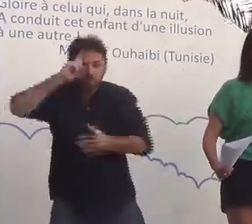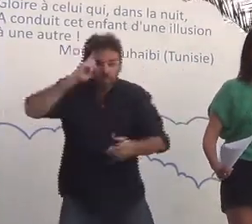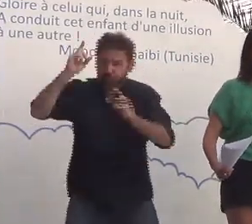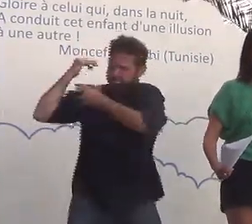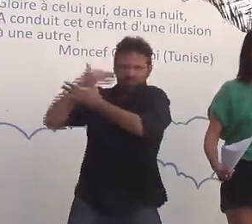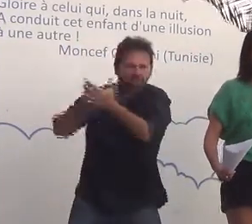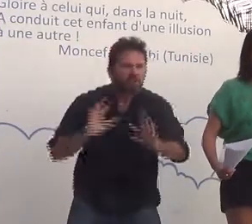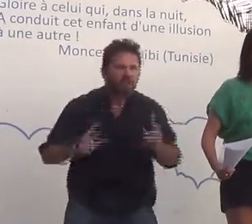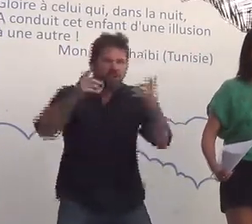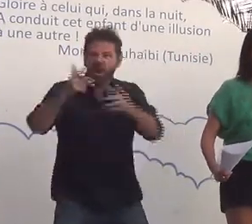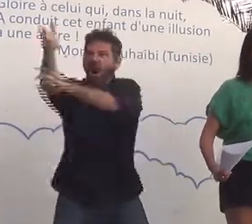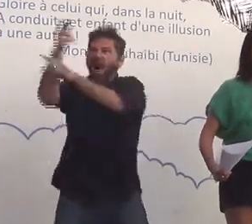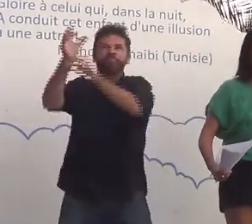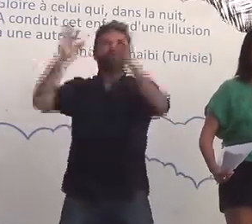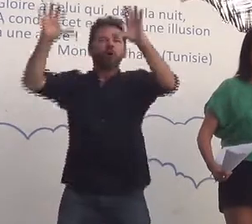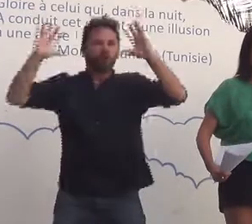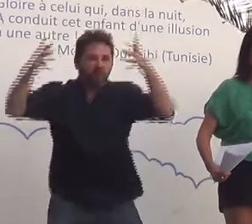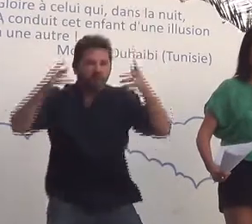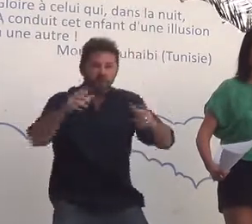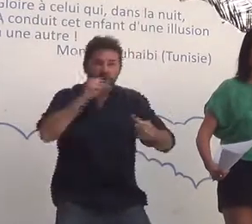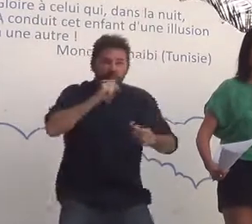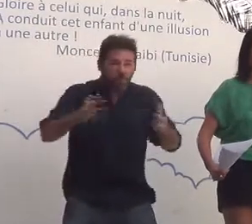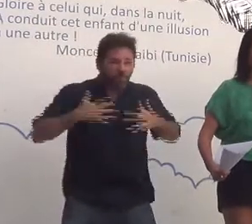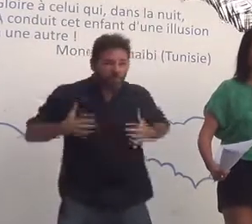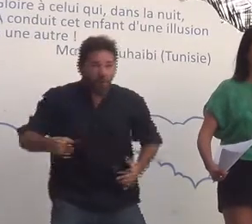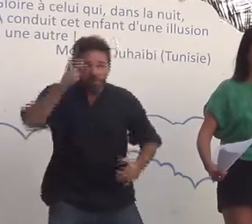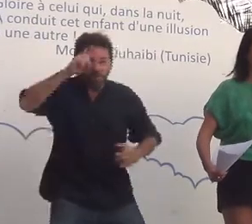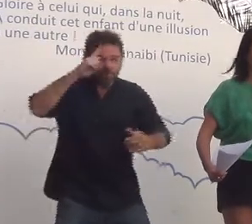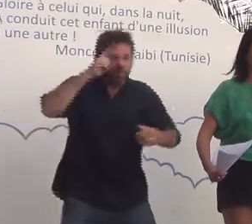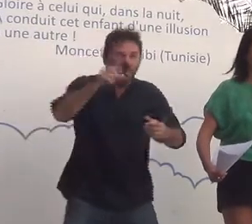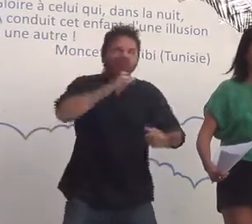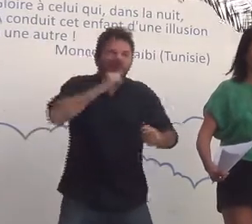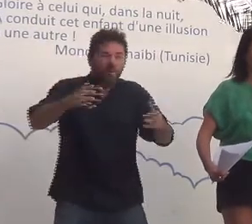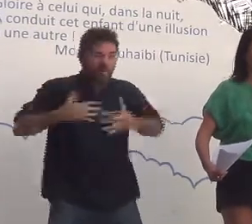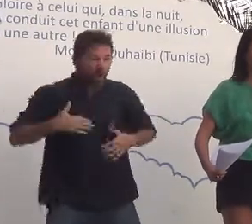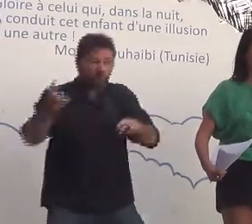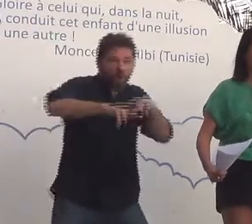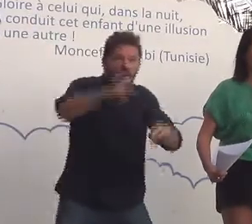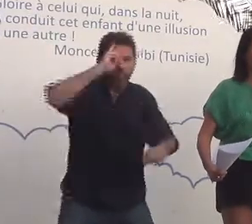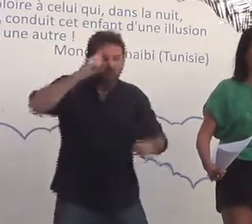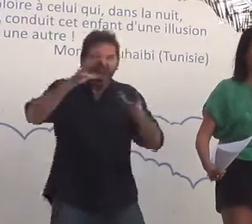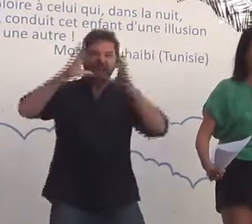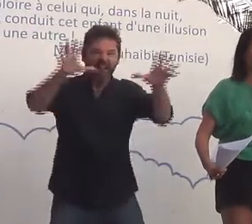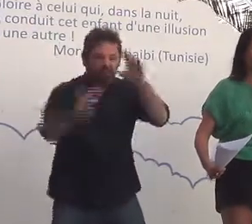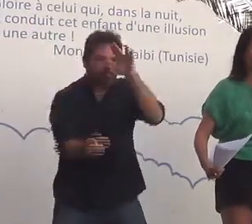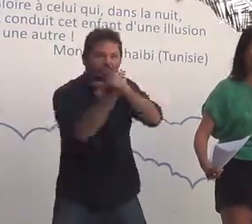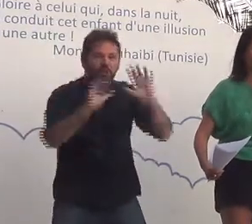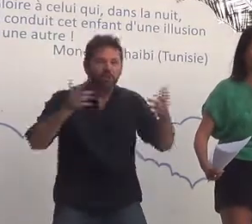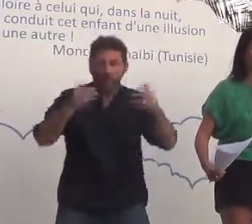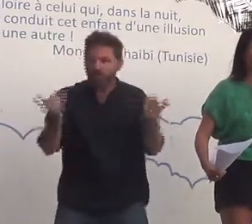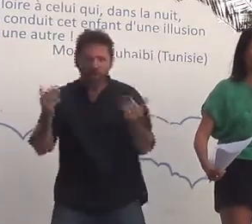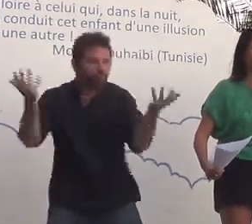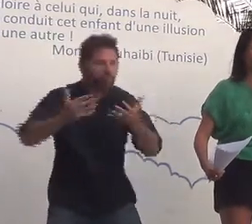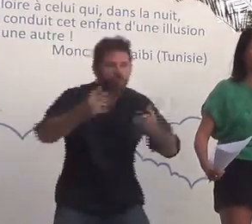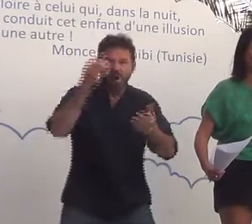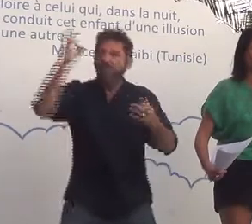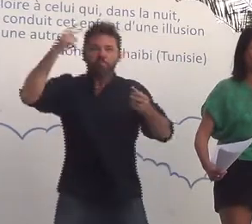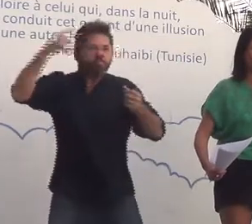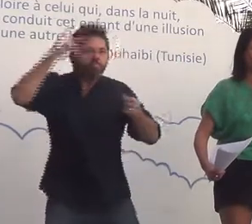avons-nous peur de vieillir ? Pourquoi avons-nous peur de mourir ? Pourquoi voulons-nous protéger notre planète ? Comment la haine est-elle survenue ? La haine est-elle innée ? Qu'attendons-nous ? Quand est-ce que le temps va s'arrêter ? Pour qui le temps va s'arrêter ? Y aura-t-il des